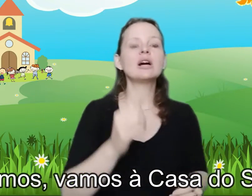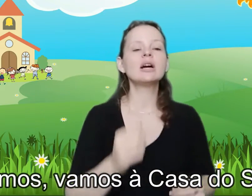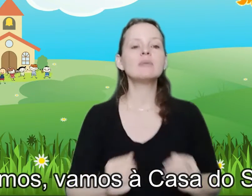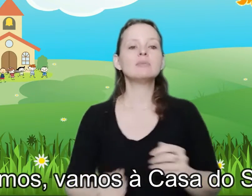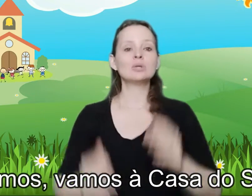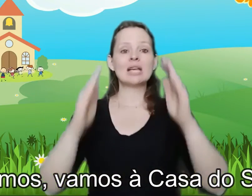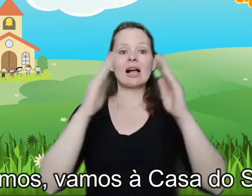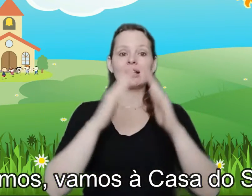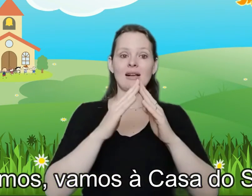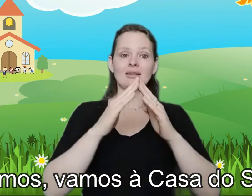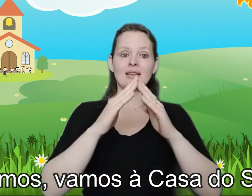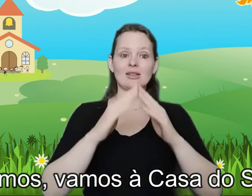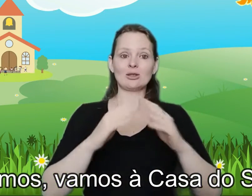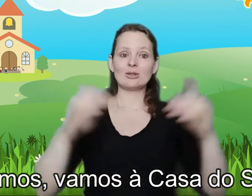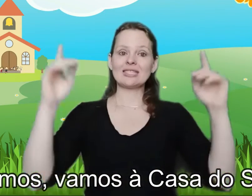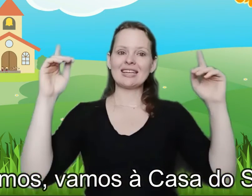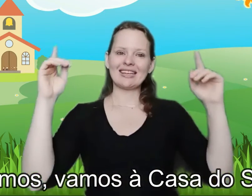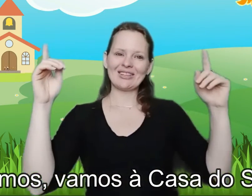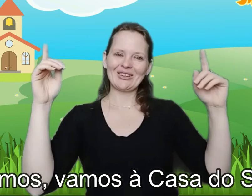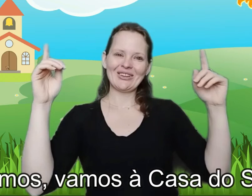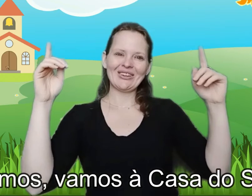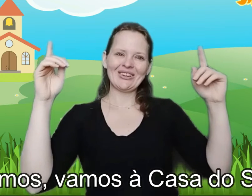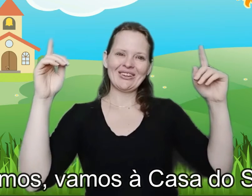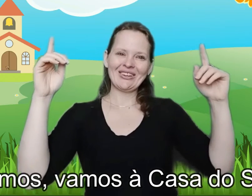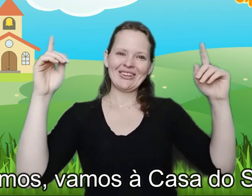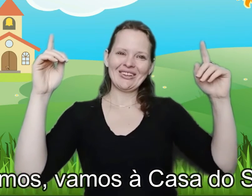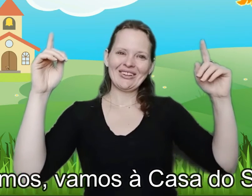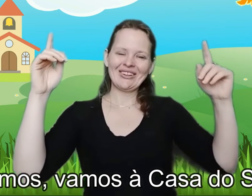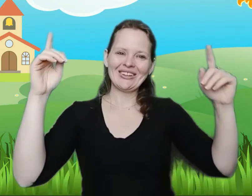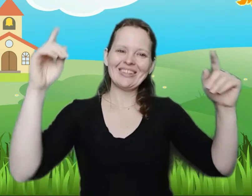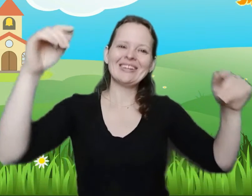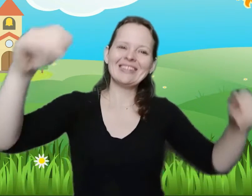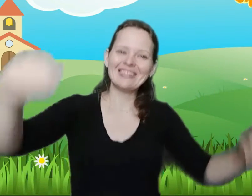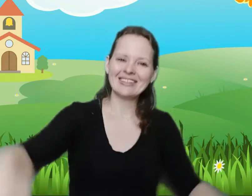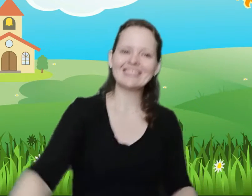vamos à casa do Senhor Música